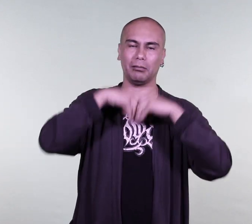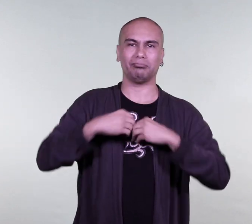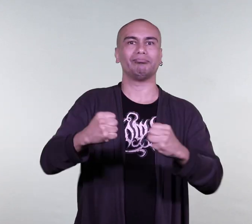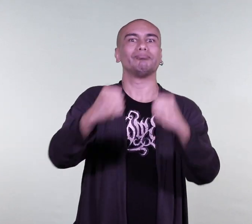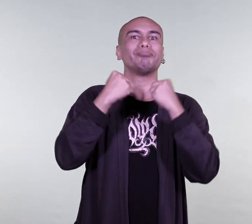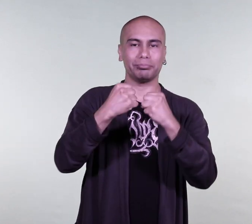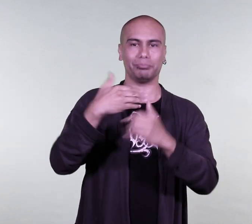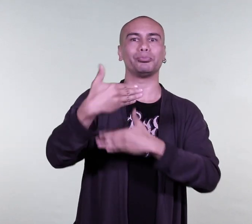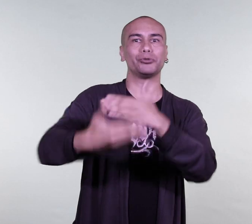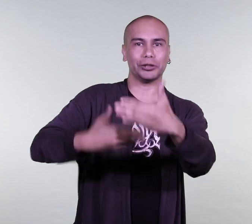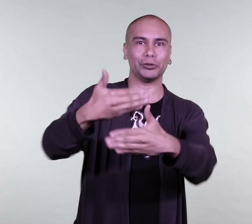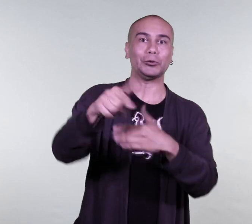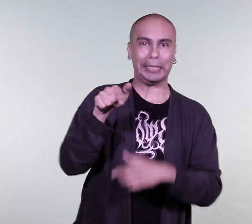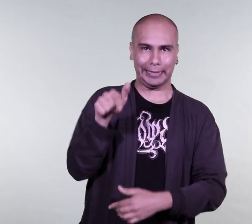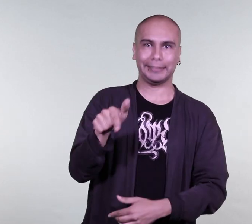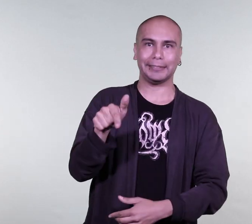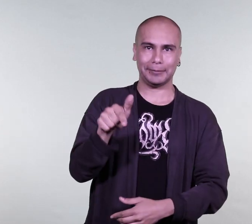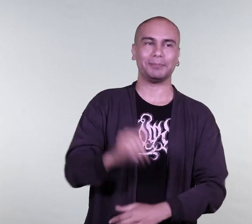también, que en ese caso sería el español escrito.